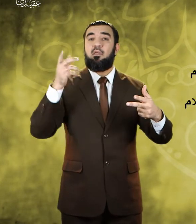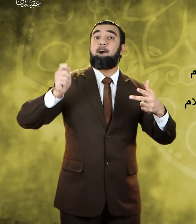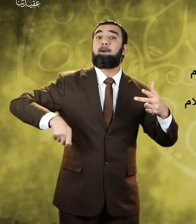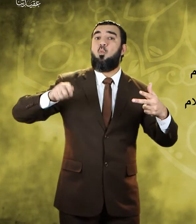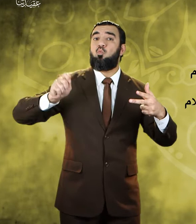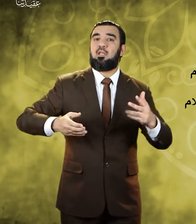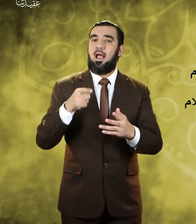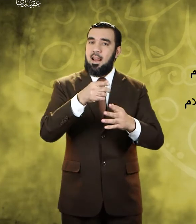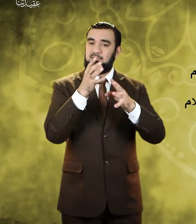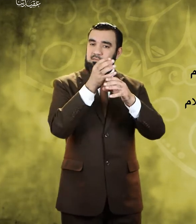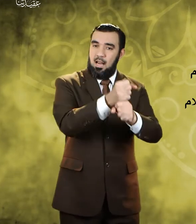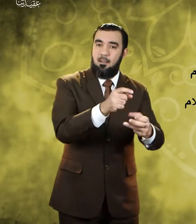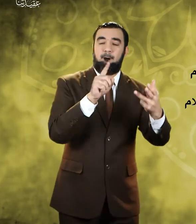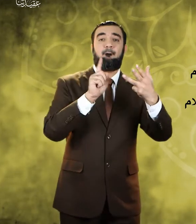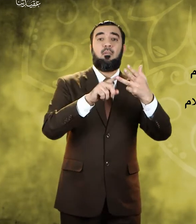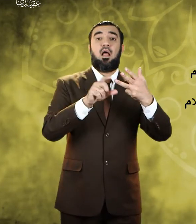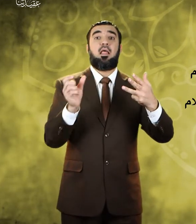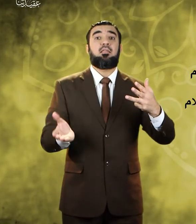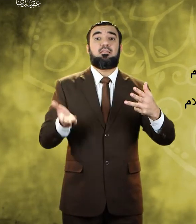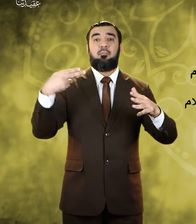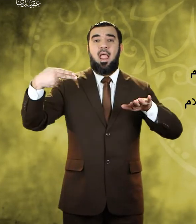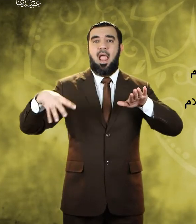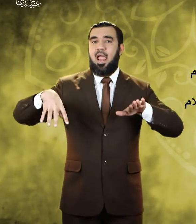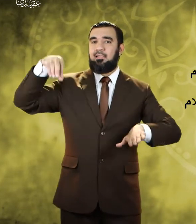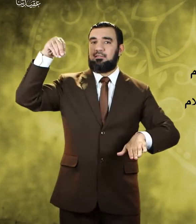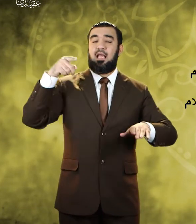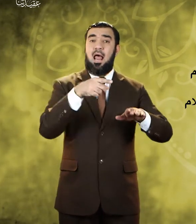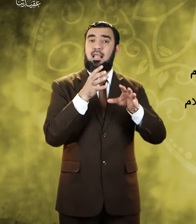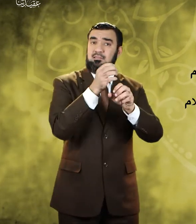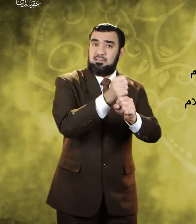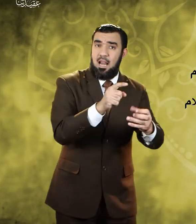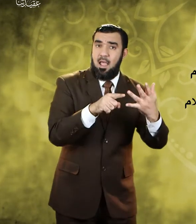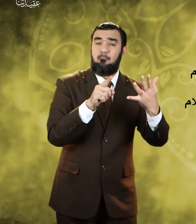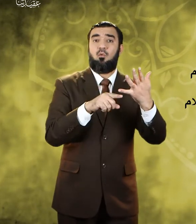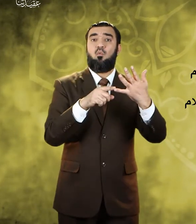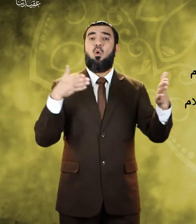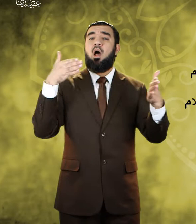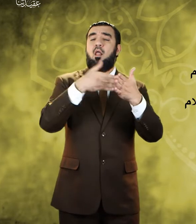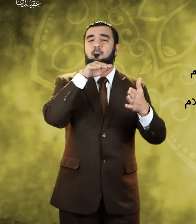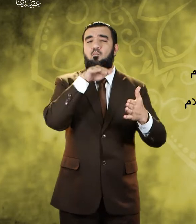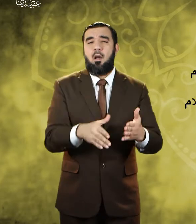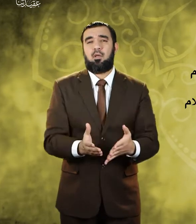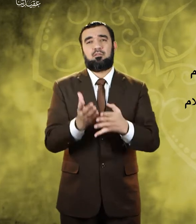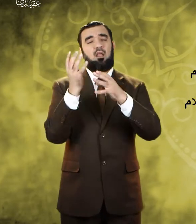السلام وموسى عليه السلام وعيسى عليه السلام